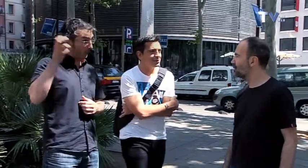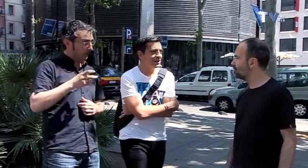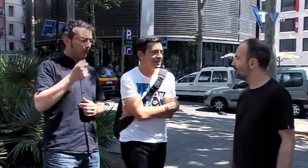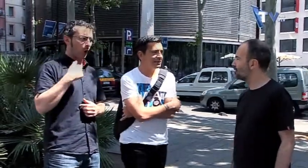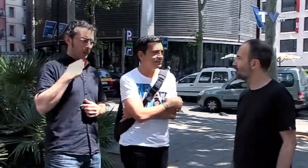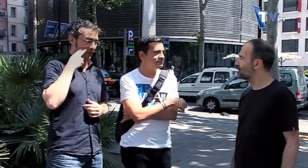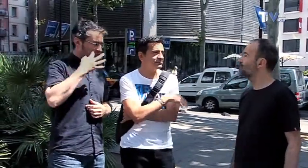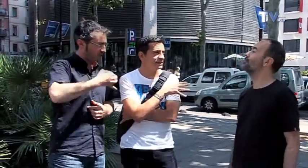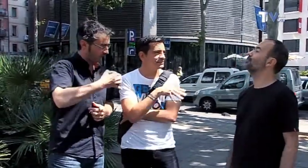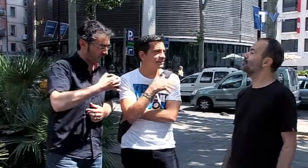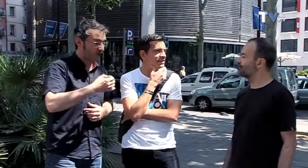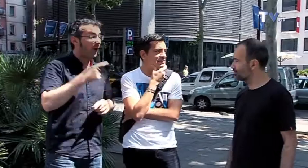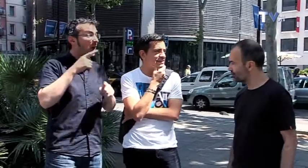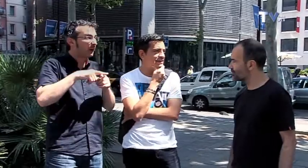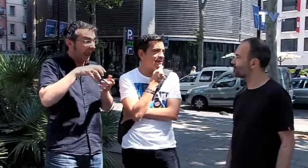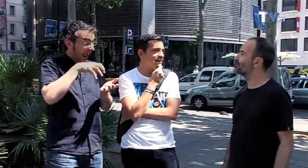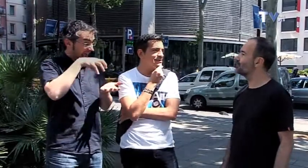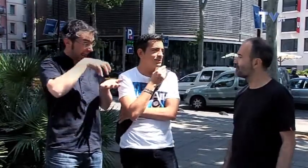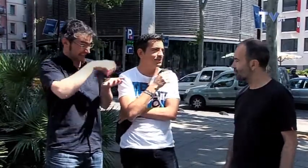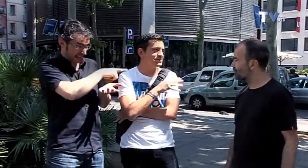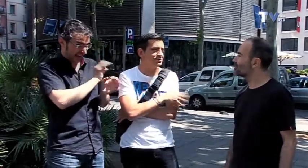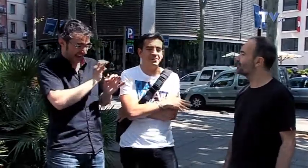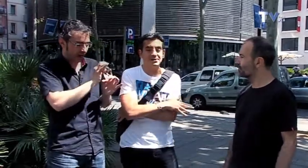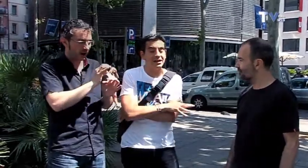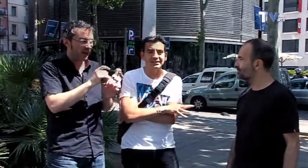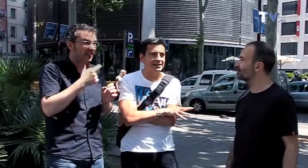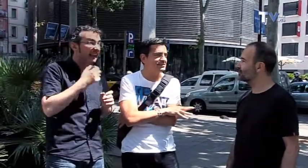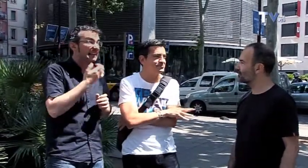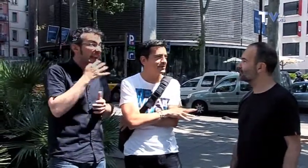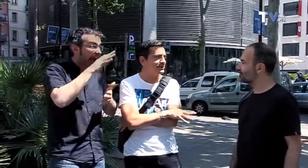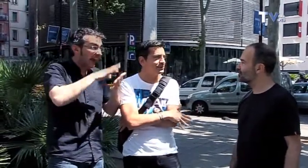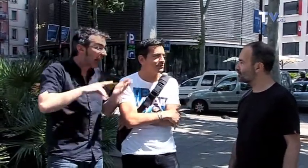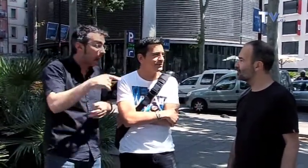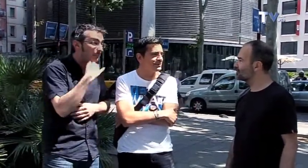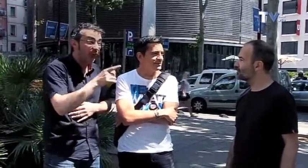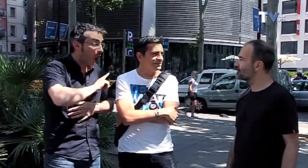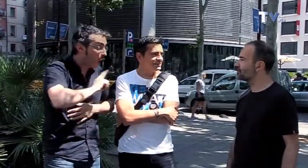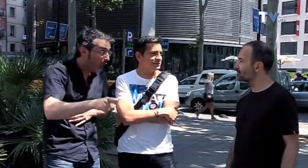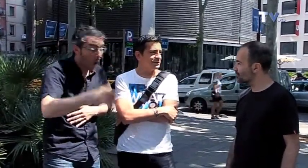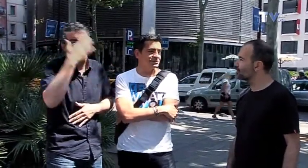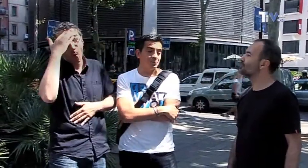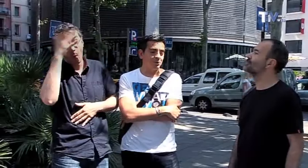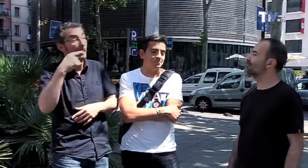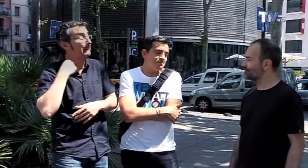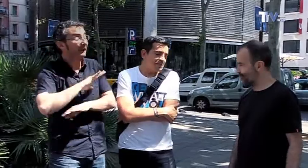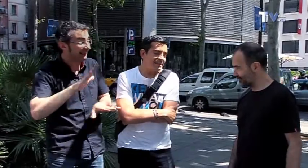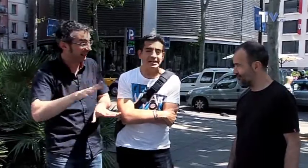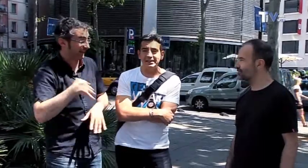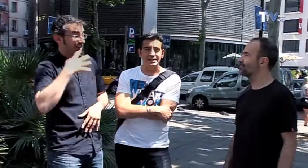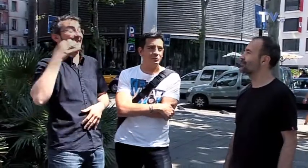cierto miedo, porque allí en Valladolid se piensa que la gente, si no sabes catalán, estás perdido. Pero luego te das cuenta que no,